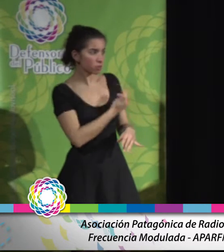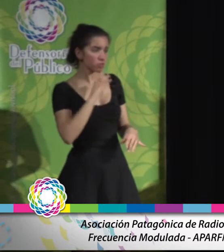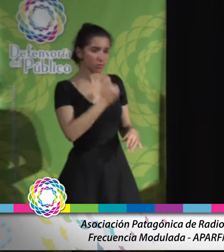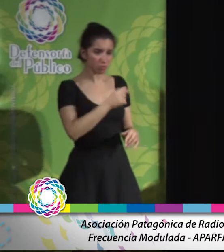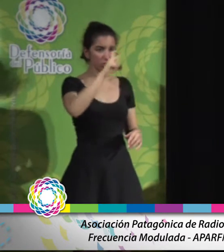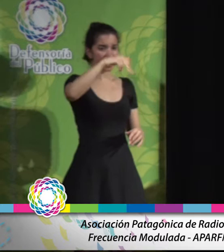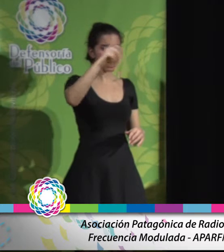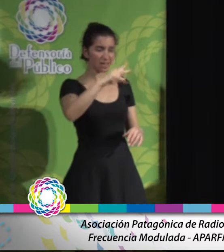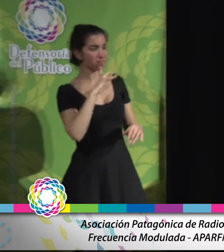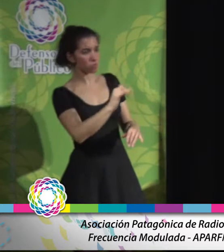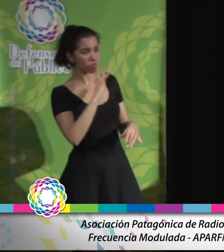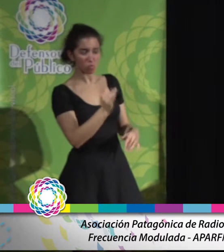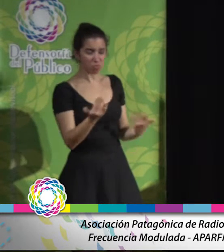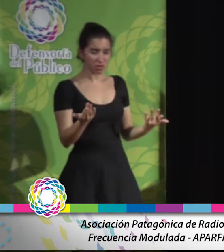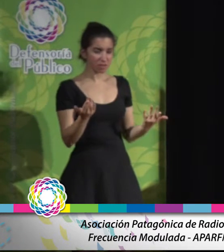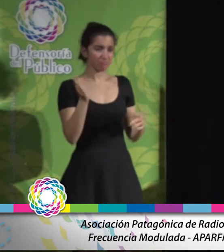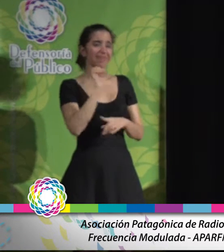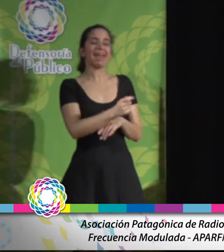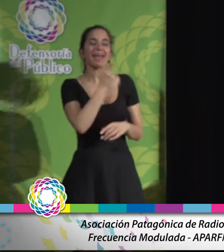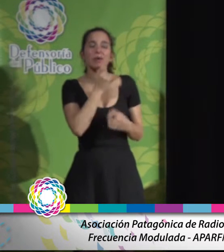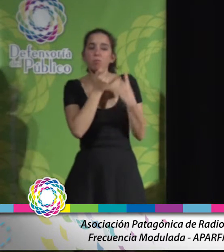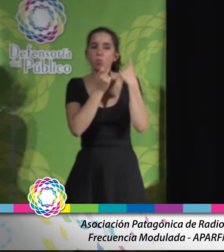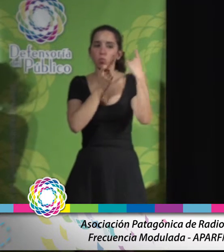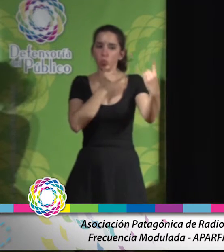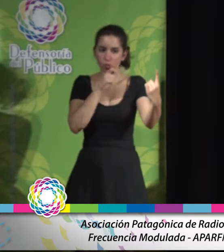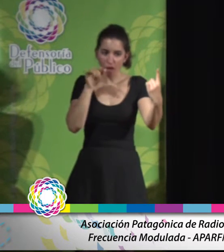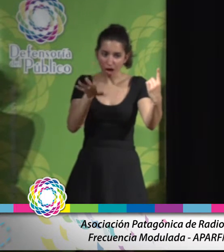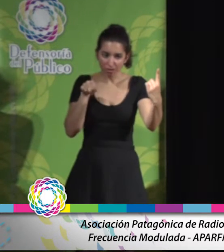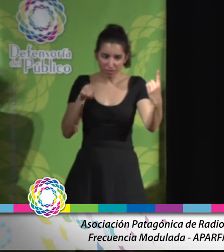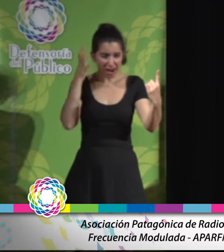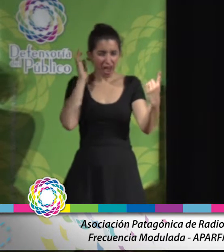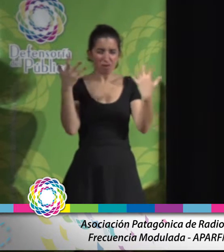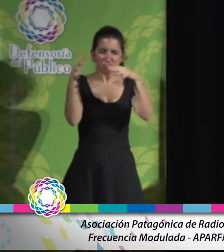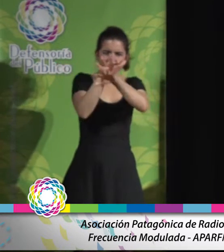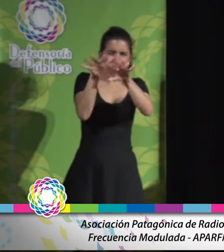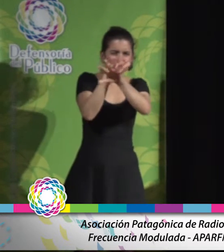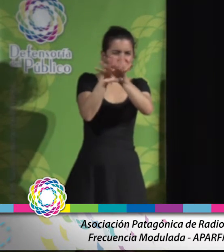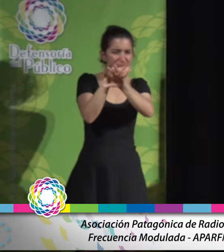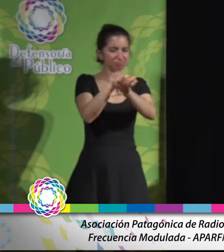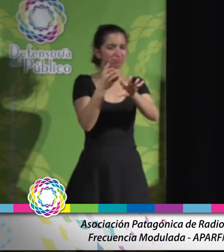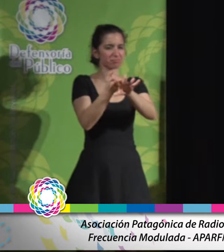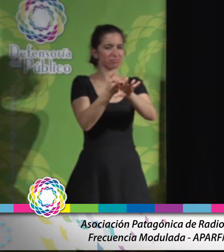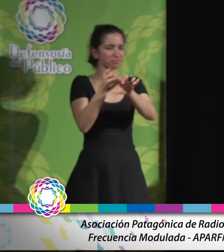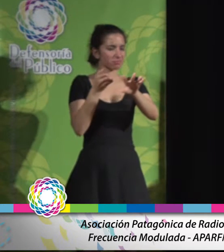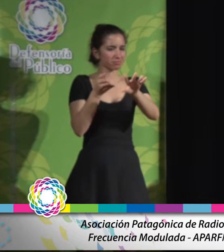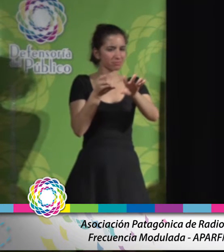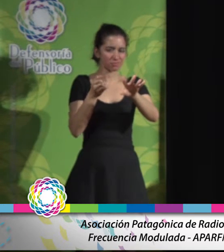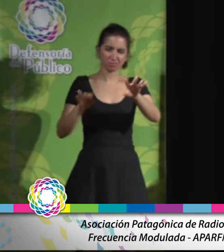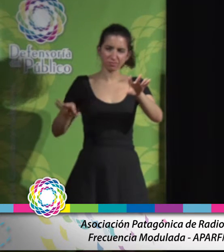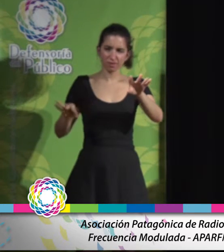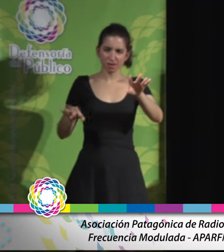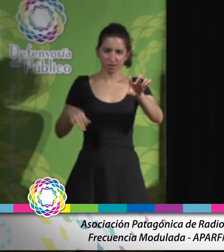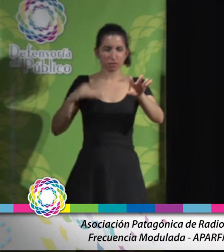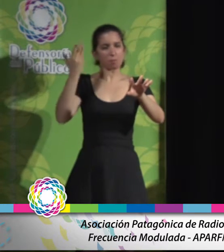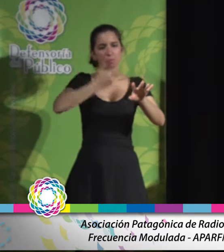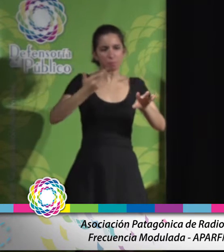CNC, solo por nombrar una y por el tiempo que nos permite hacer con precisión la muestra de la gran cantidad de